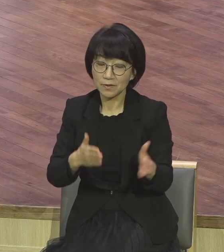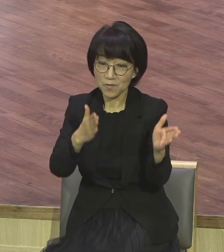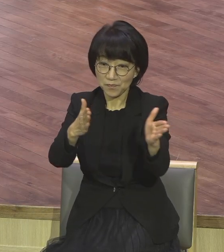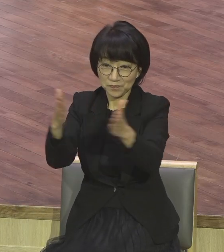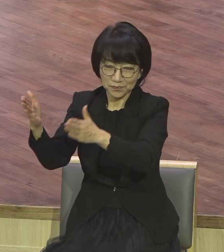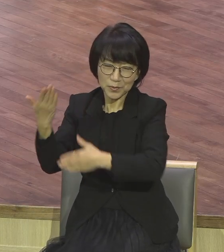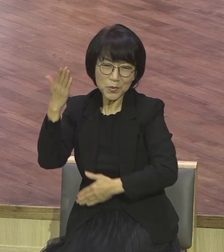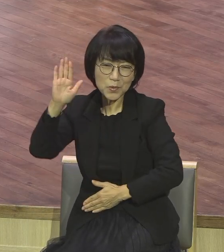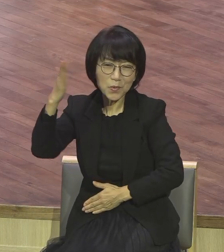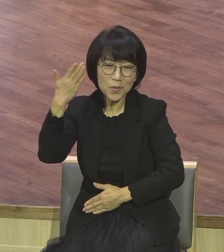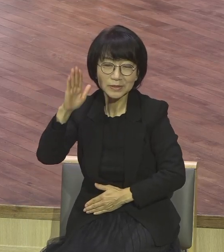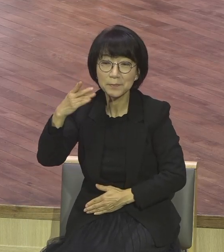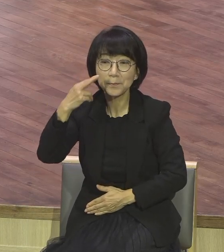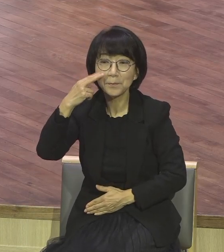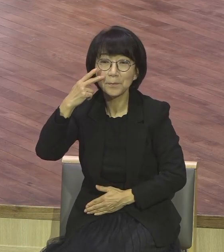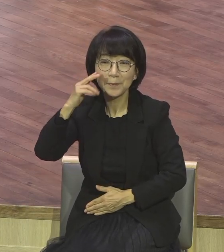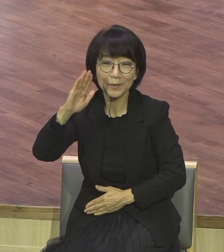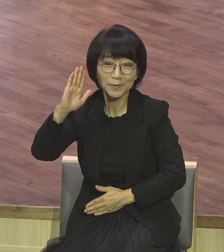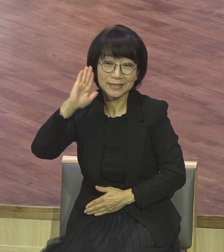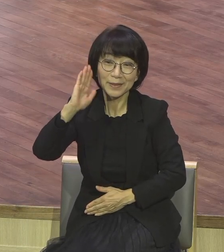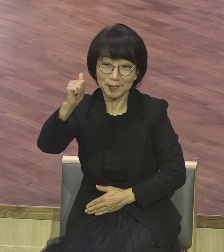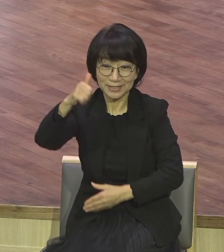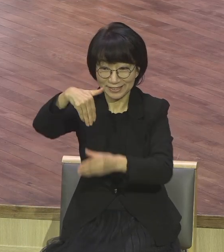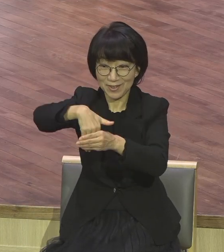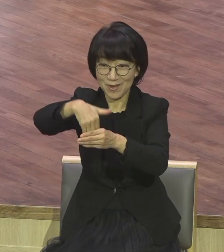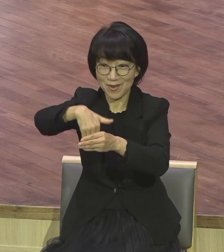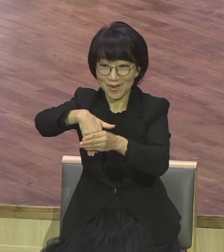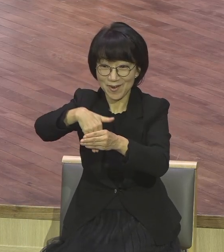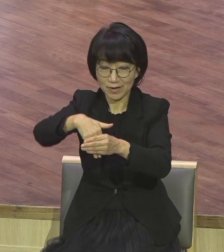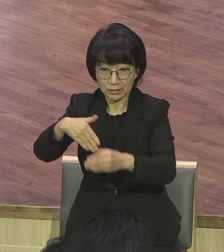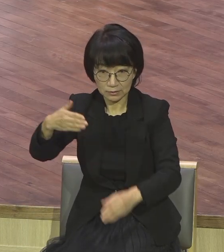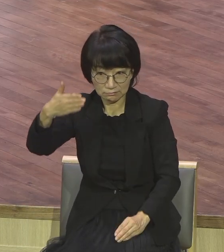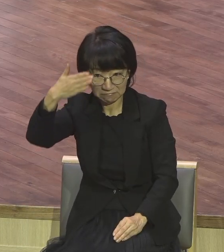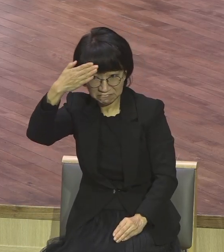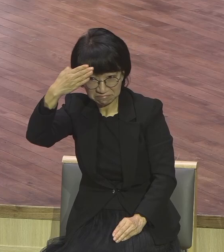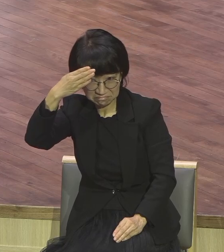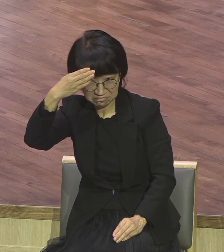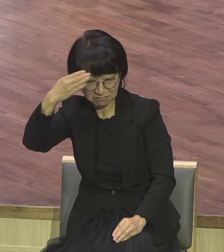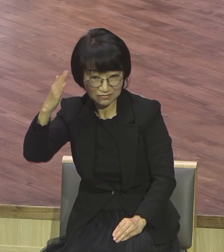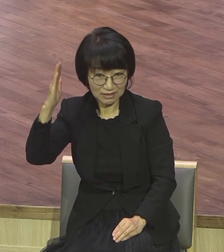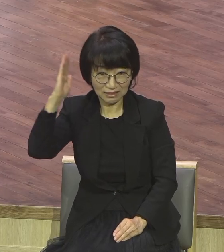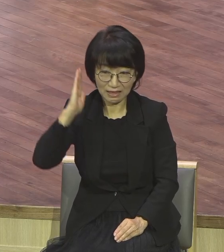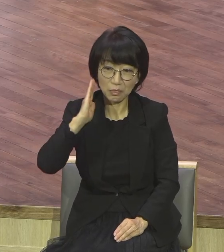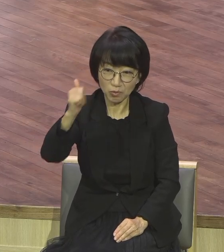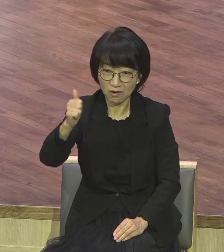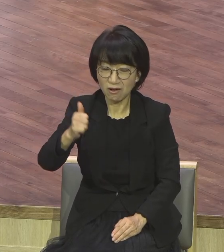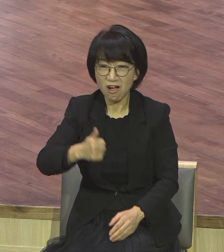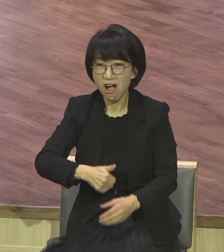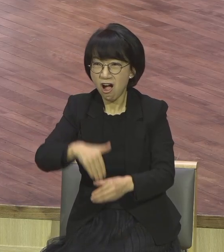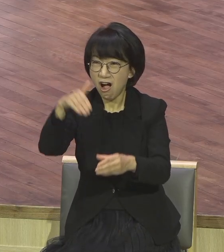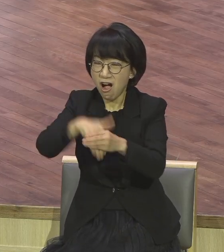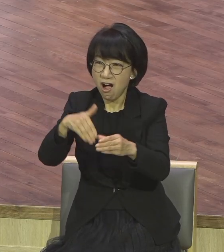현직 대통령 트럼프가 선거 부정을 그렇게 주장하면서 승복을 하지 않아서